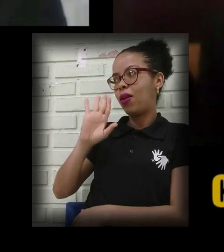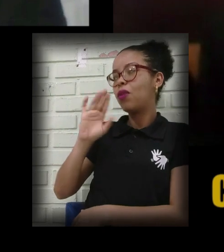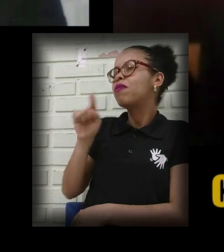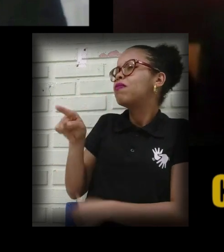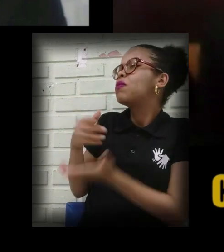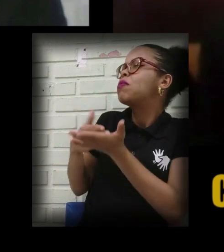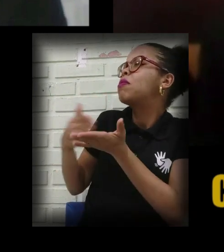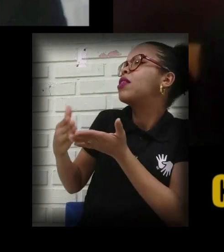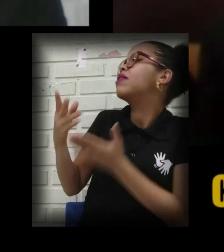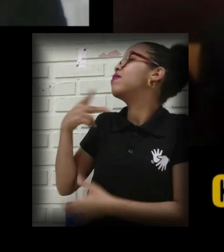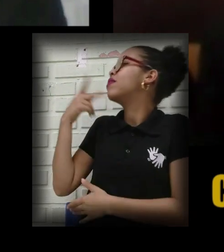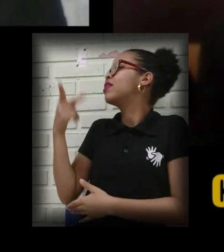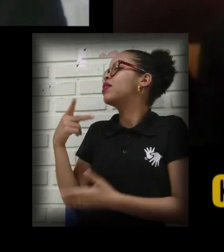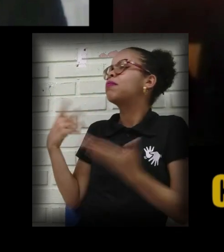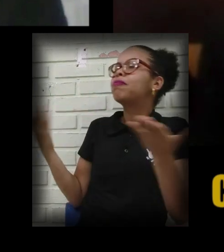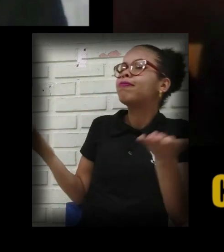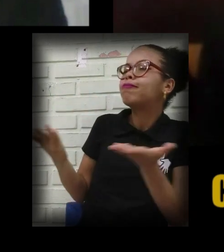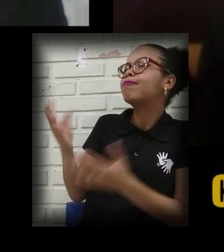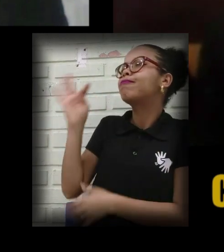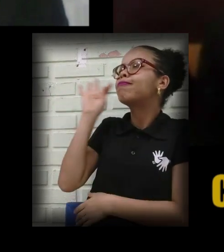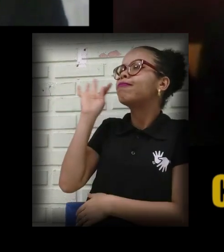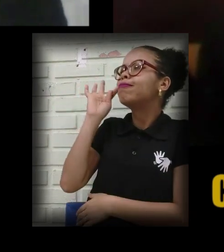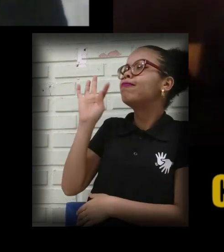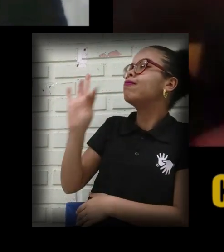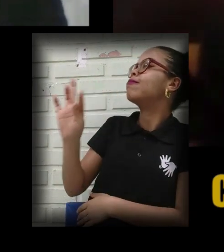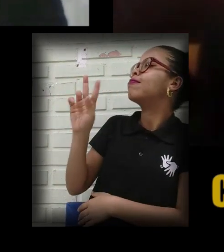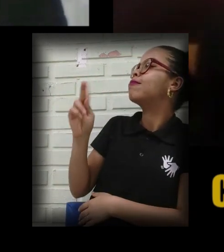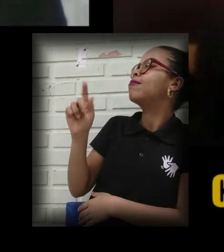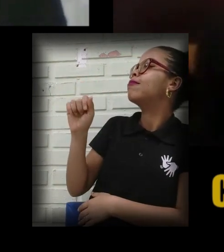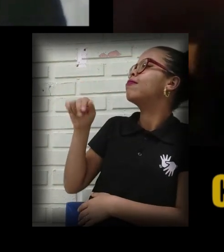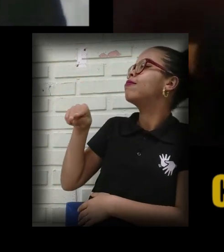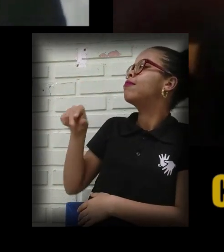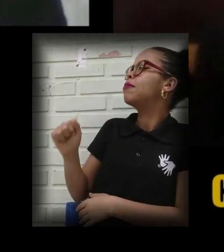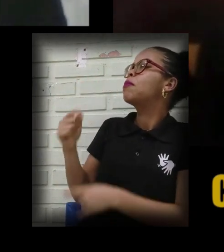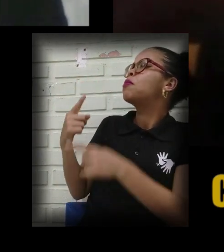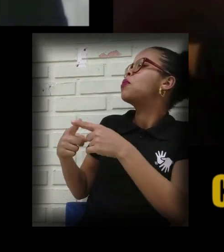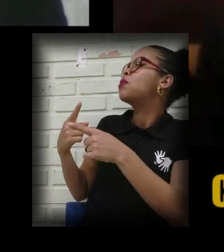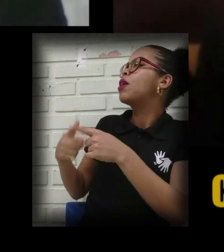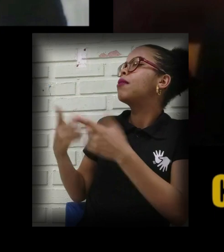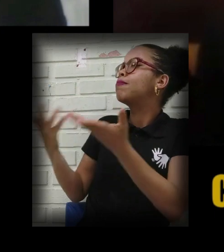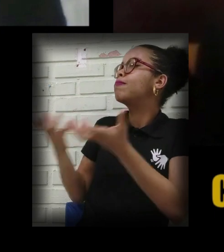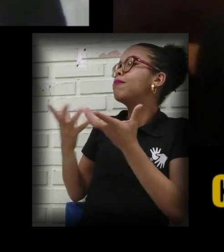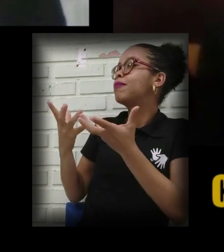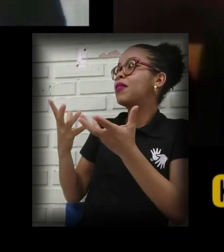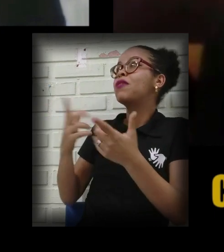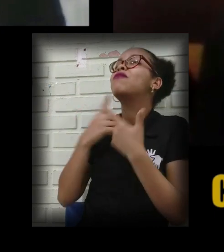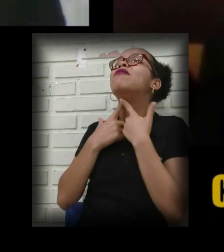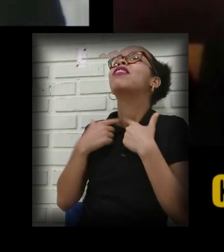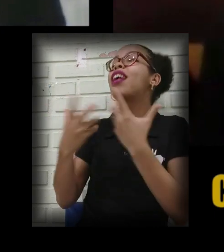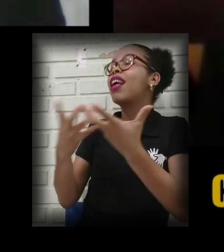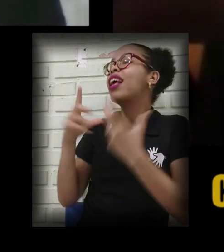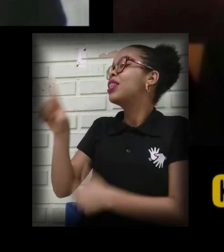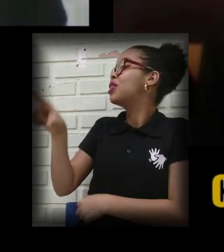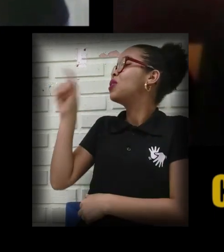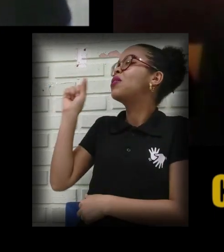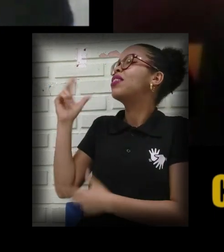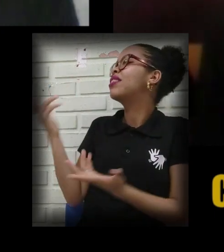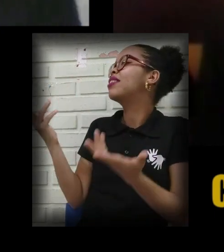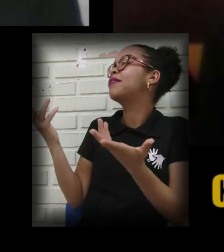exatamente aqui para a gente, Taiane, qual foi o motivo que te impulsionou a escolher este